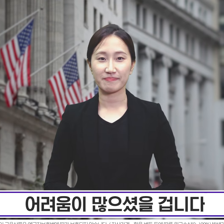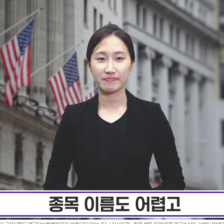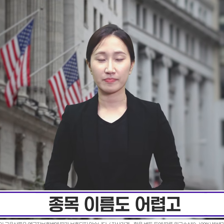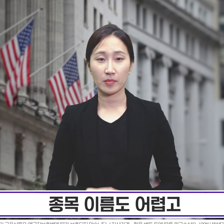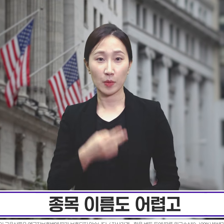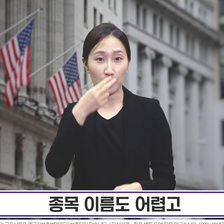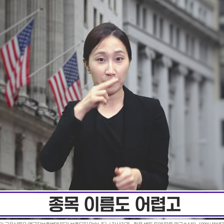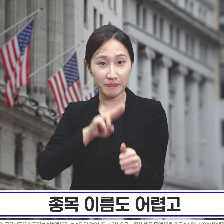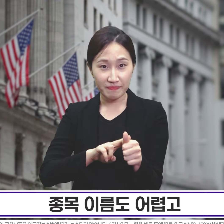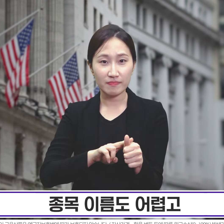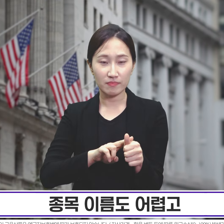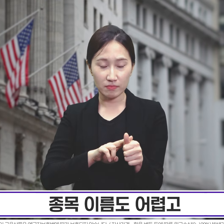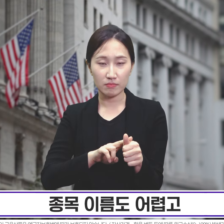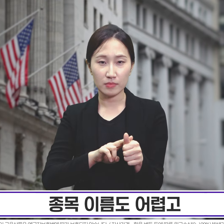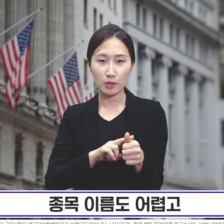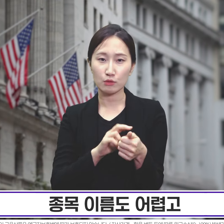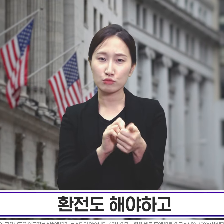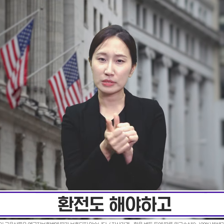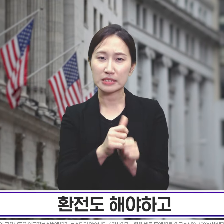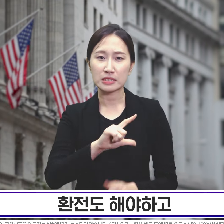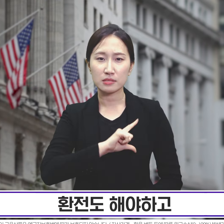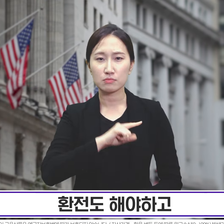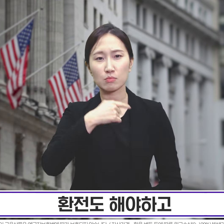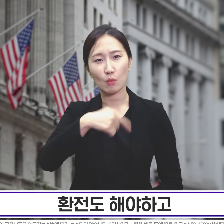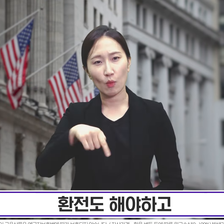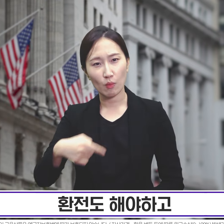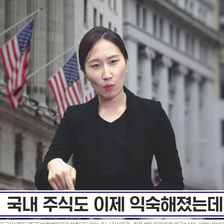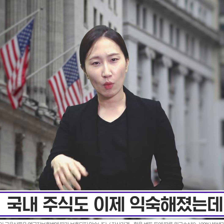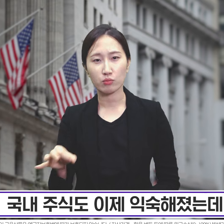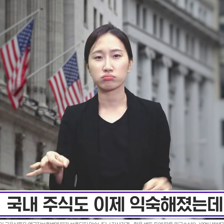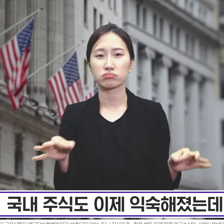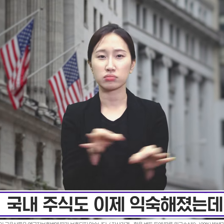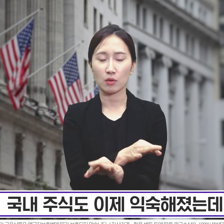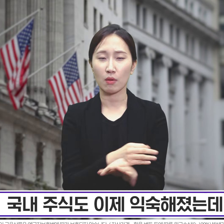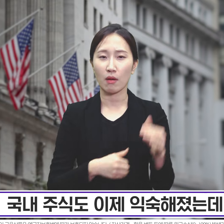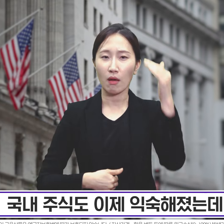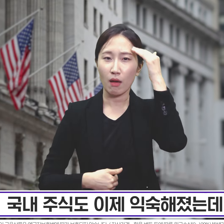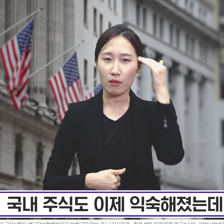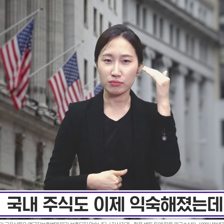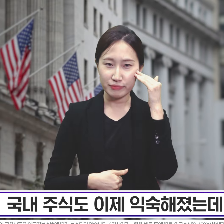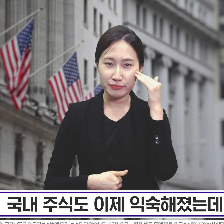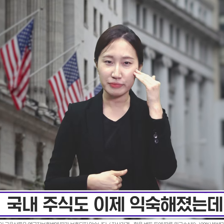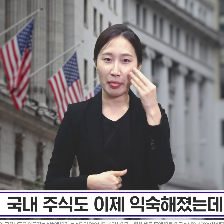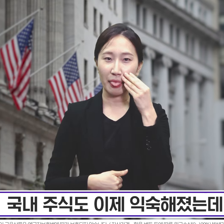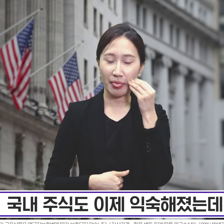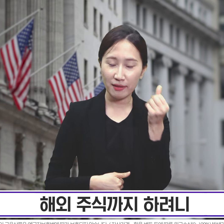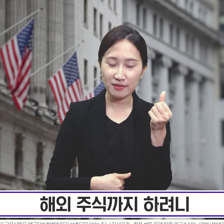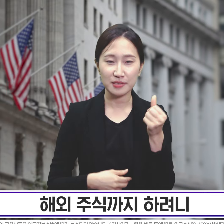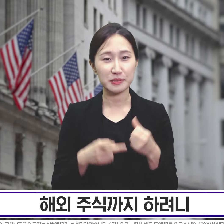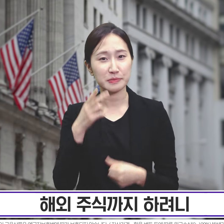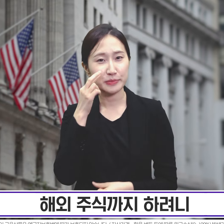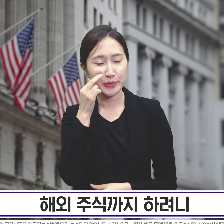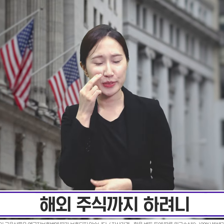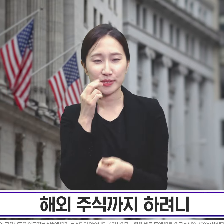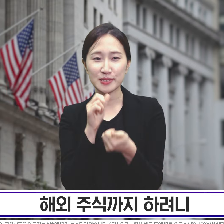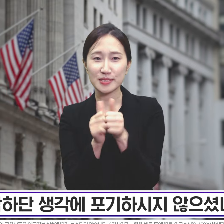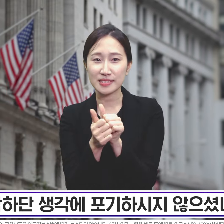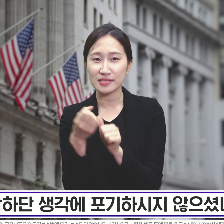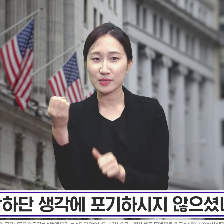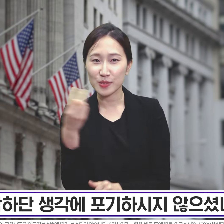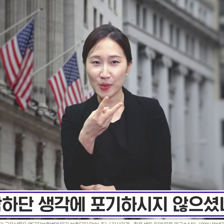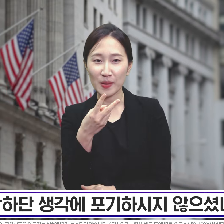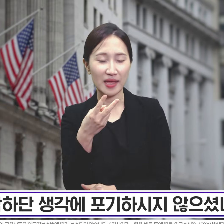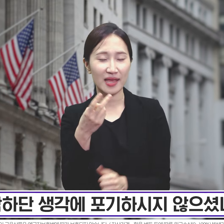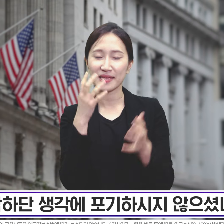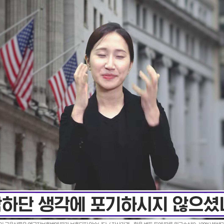겁니다. 종목 이름도 어렵고 환전도 해야 하고 또 국내 주식도 이제 익숙해졌는데 해외 주식까지 하려니